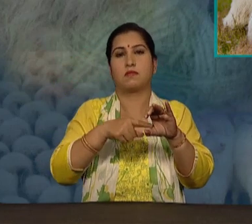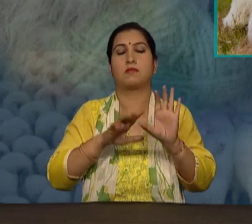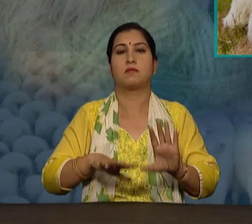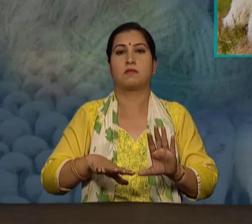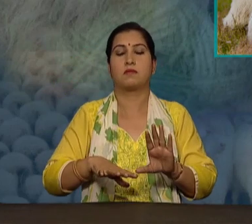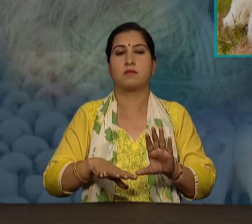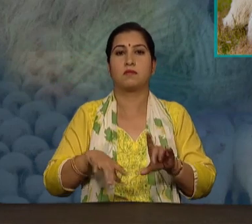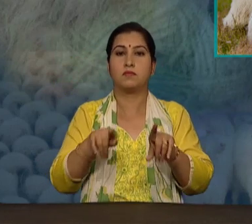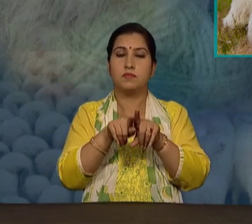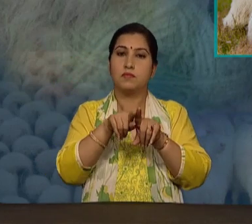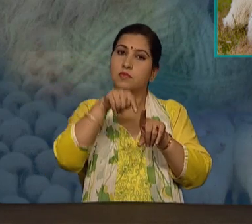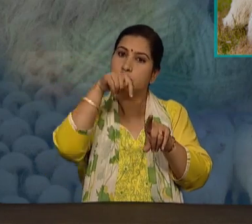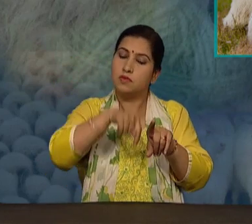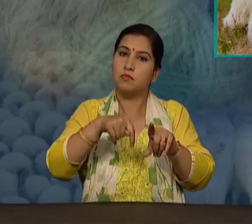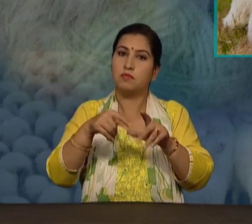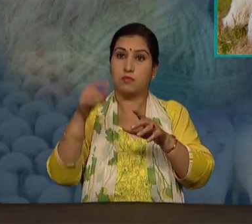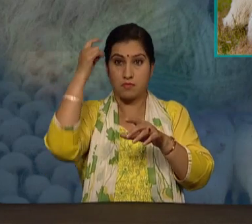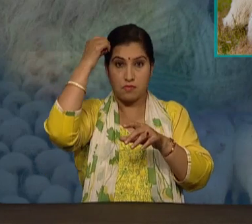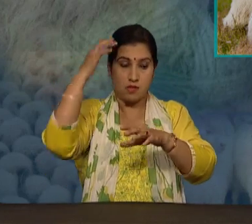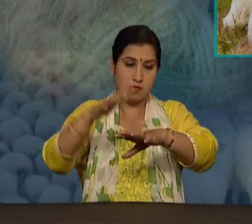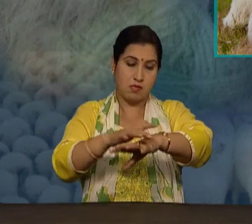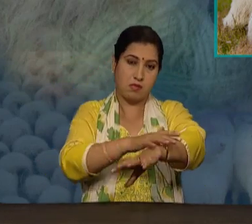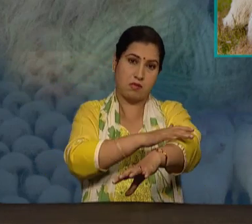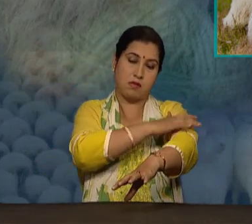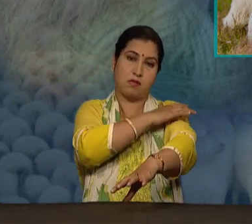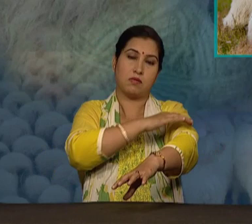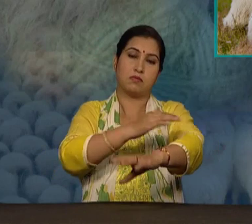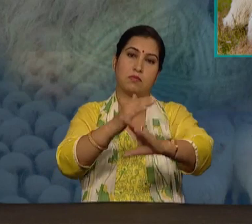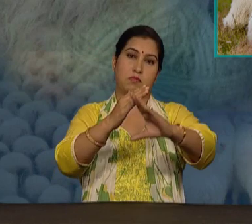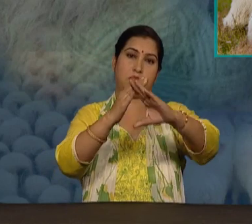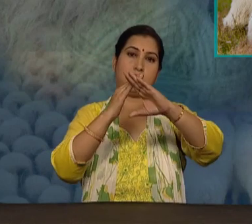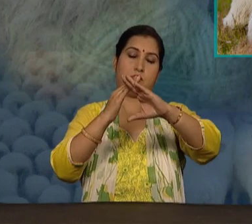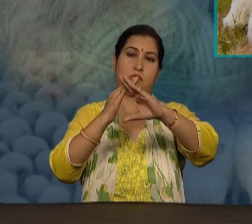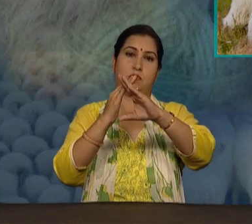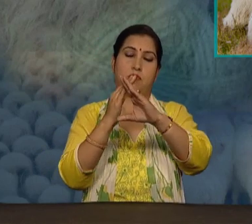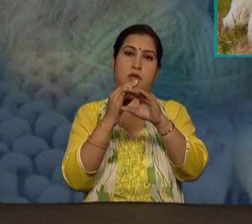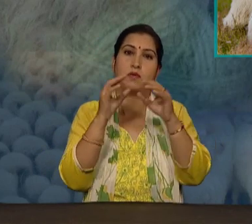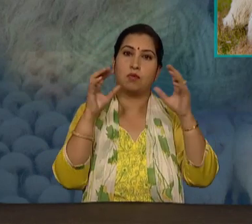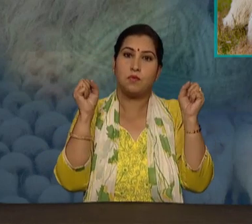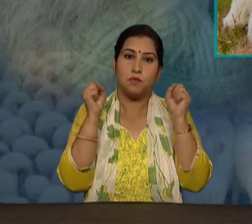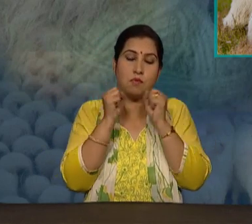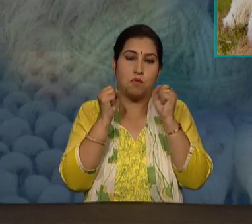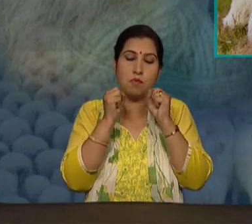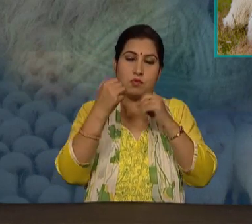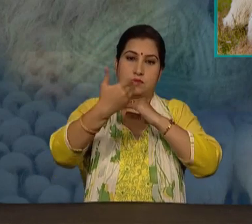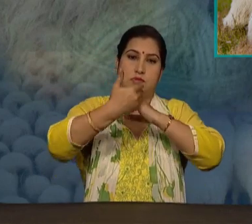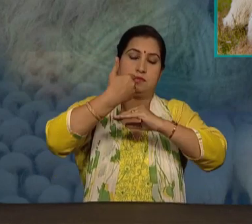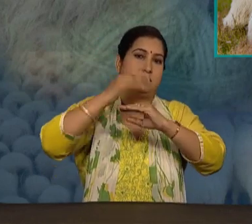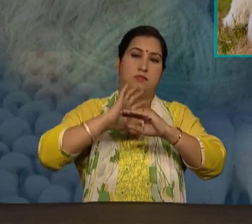अतहे ये बाल इन जन्तूओं को गर्म रख इन्हें ठंड से